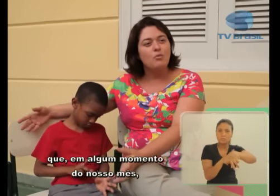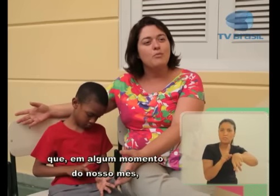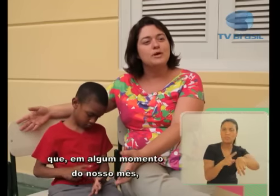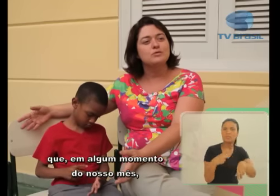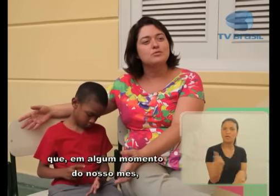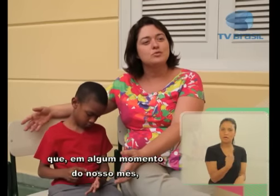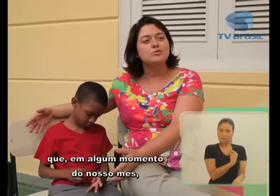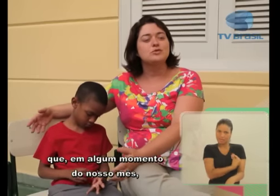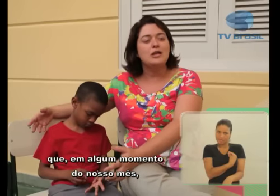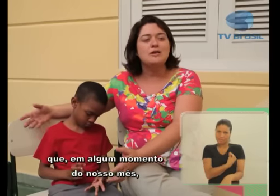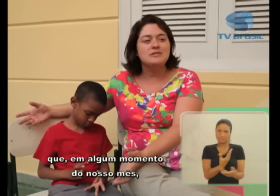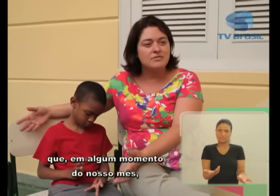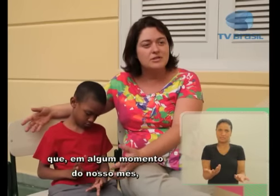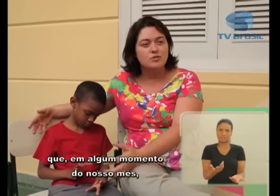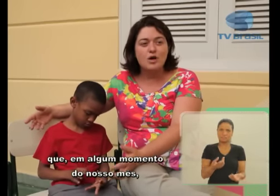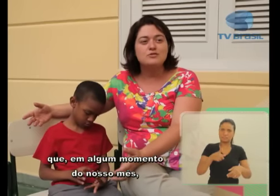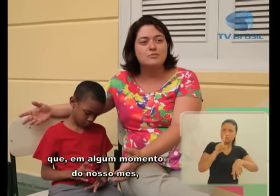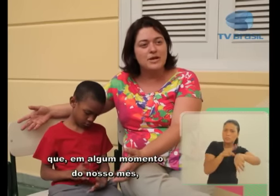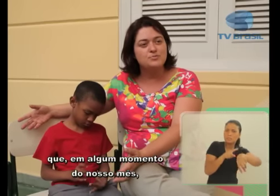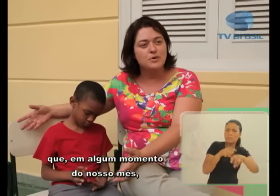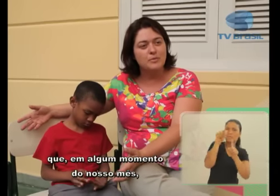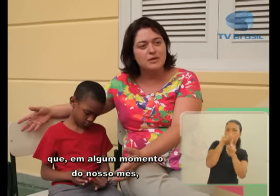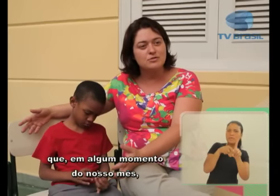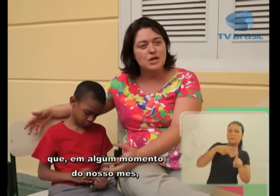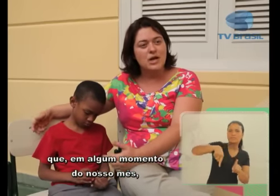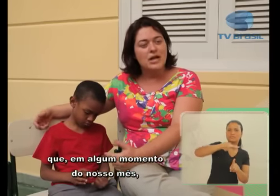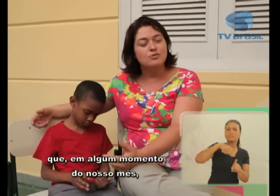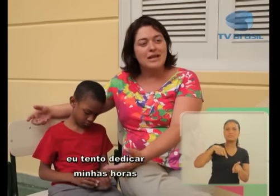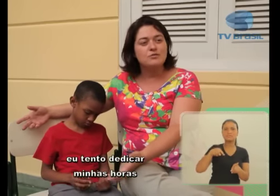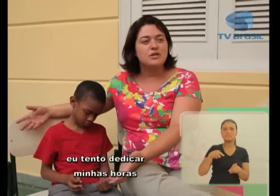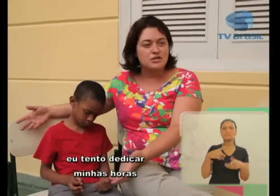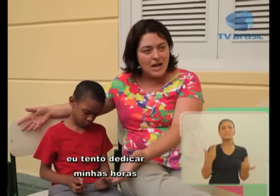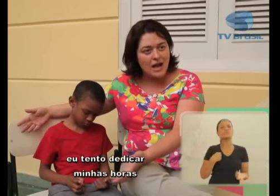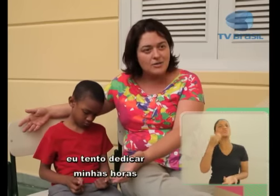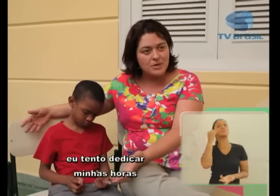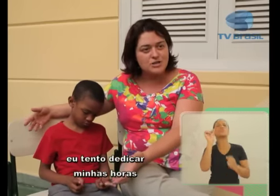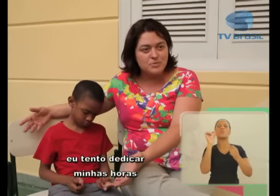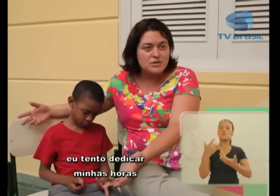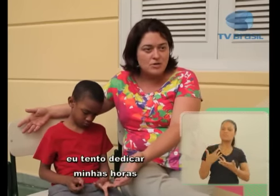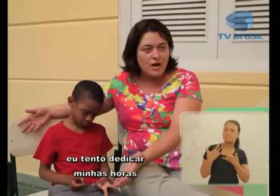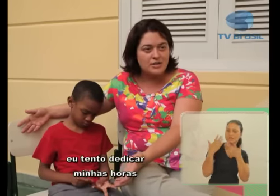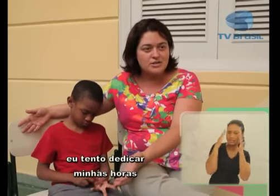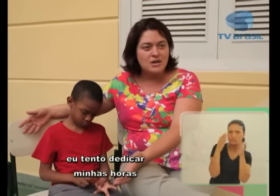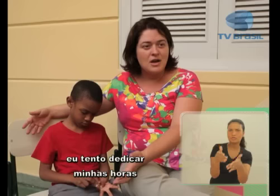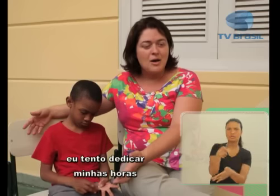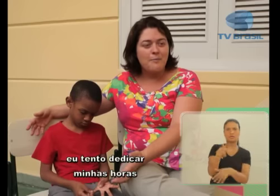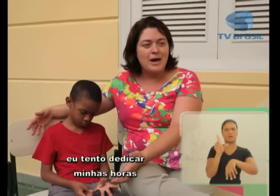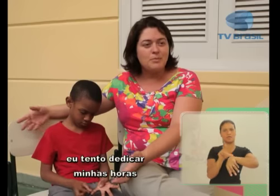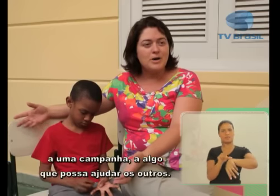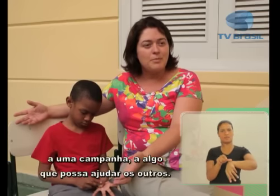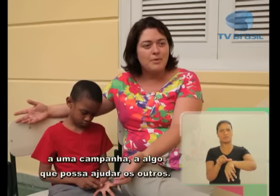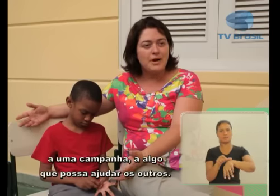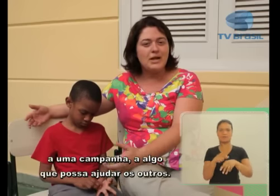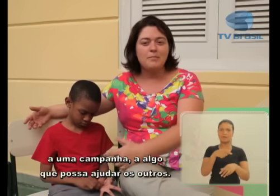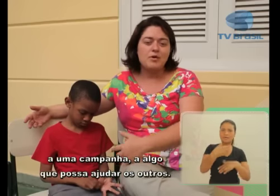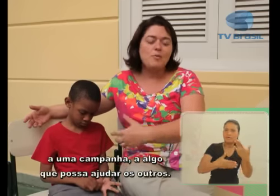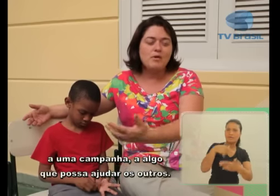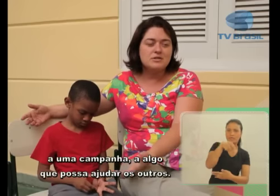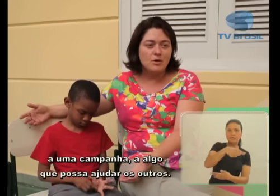momento da nossa vida, do nosso mês pelo menos, eu tento dedicar as minhas horas para uma campanha, para alguma coisa que eu